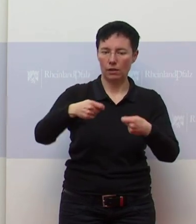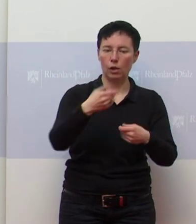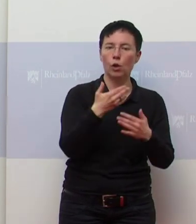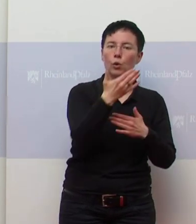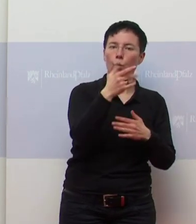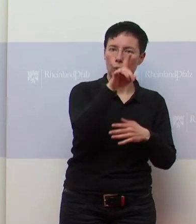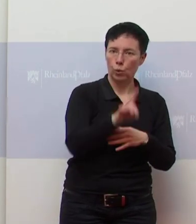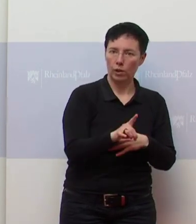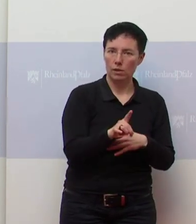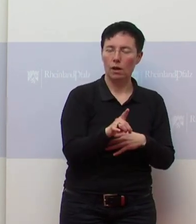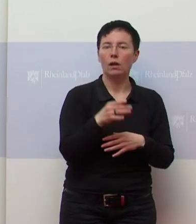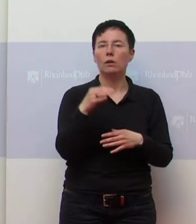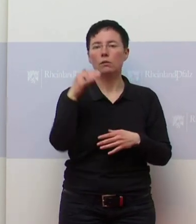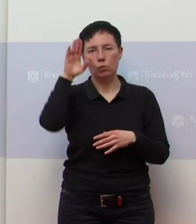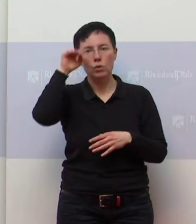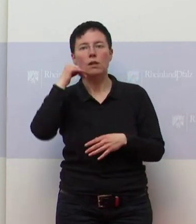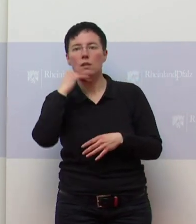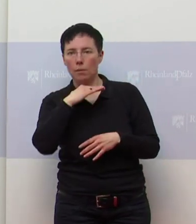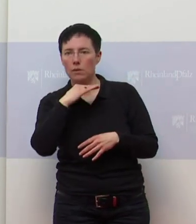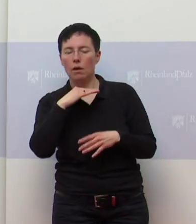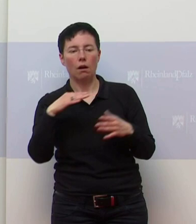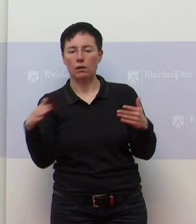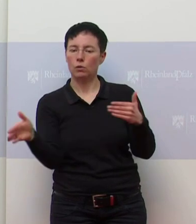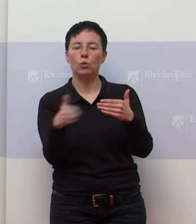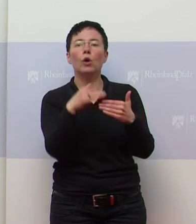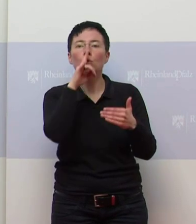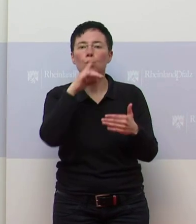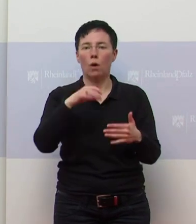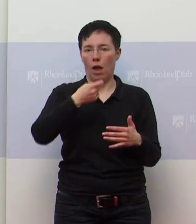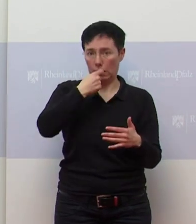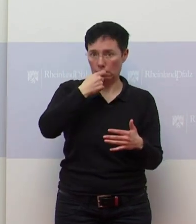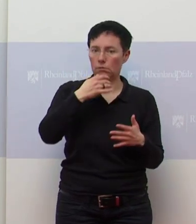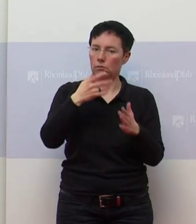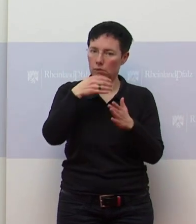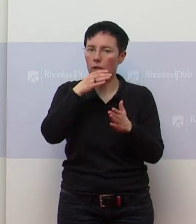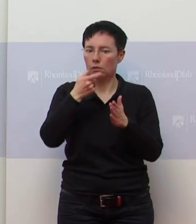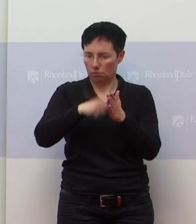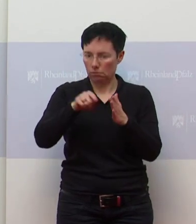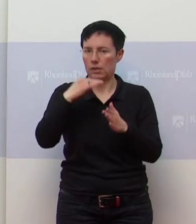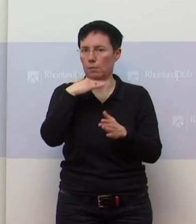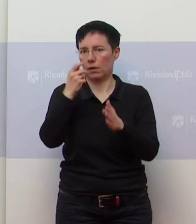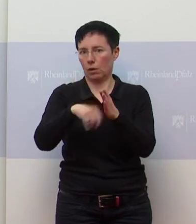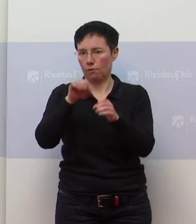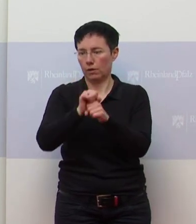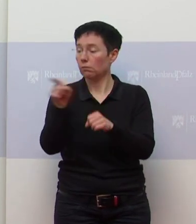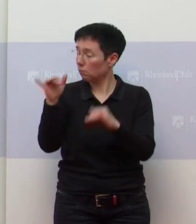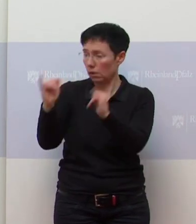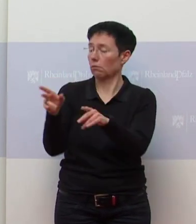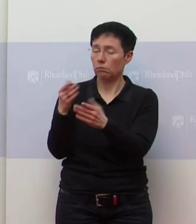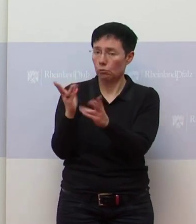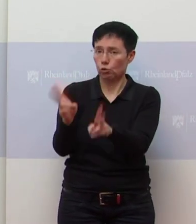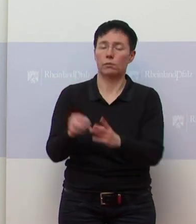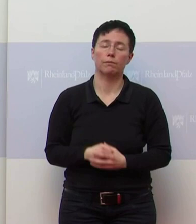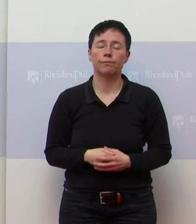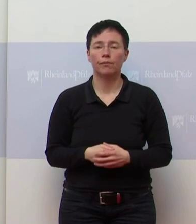Ostersamstag dicht, mit Ausnahme des Lebensmittelhandels am Samstag, Fragezeichen. Genau. Die